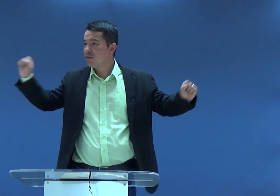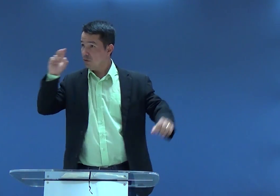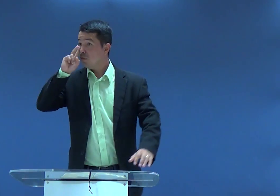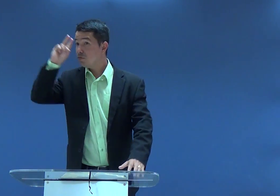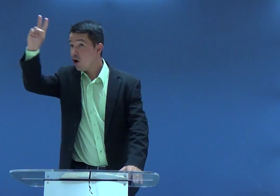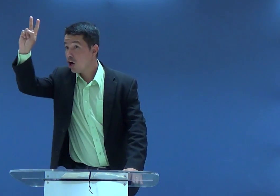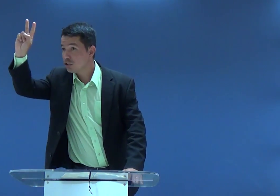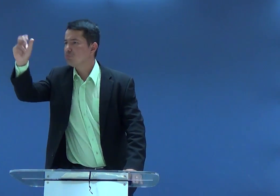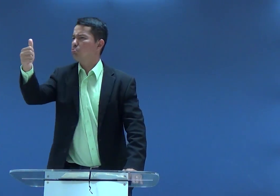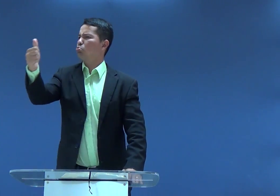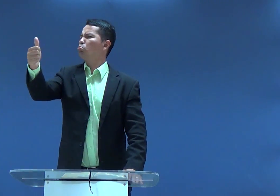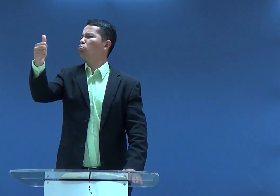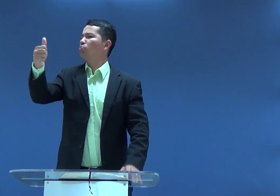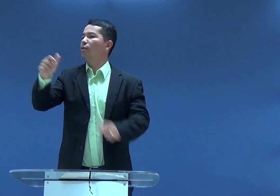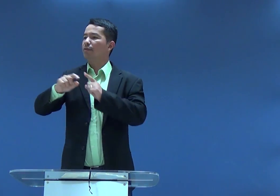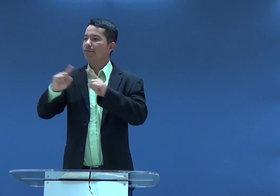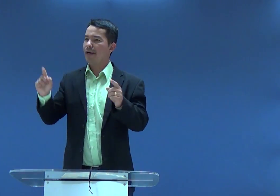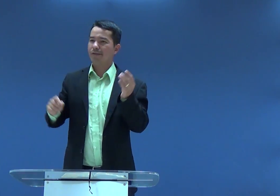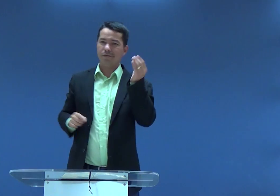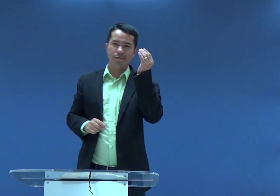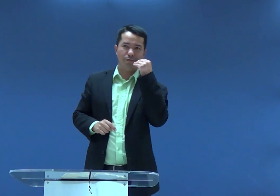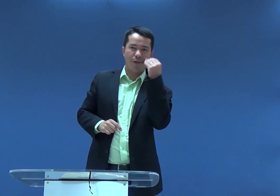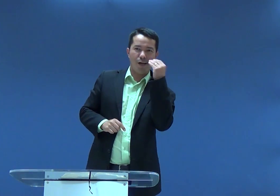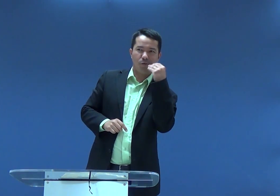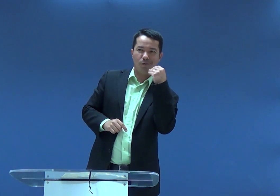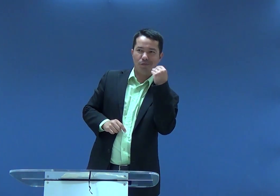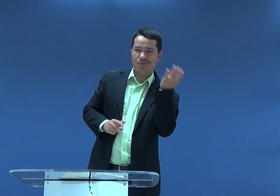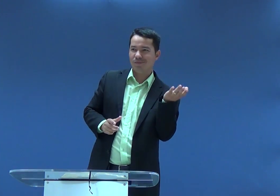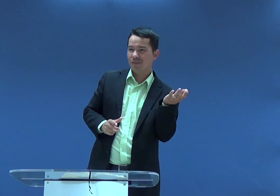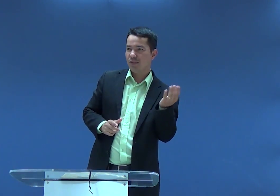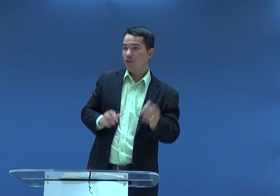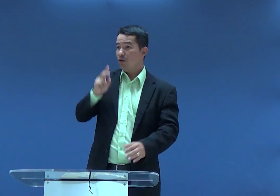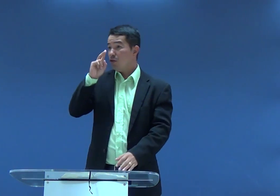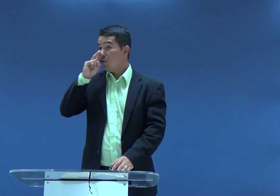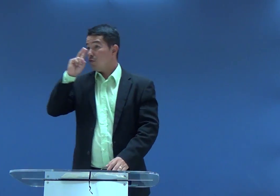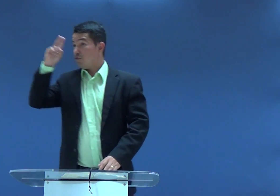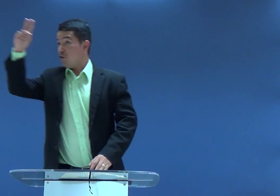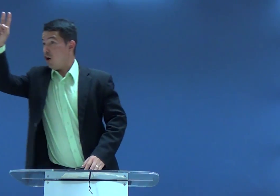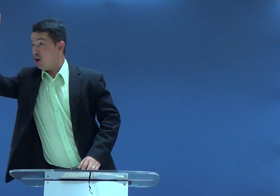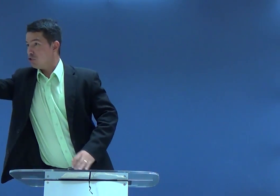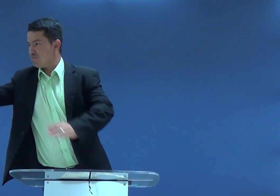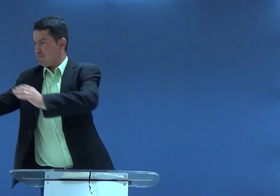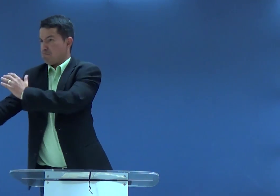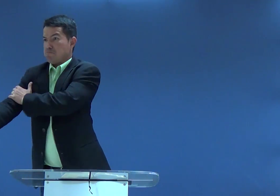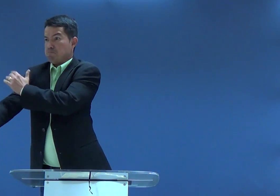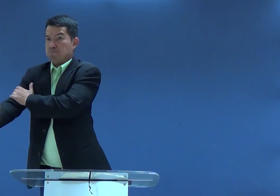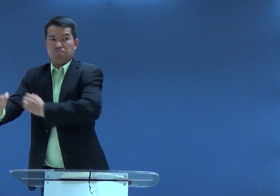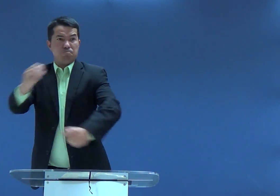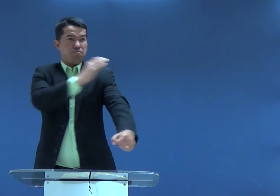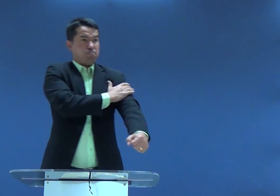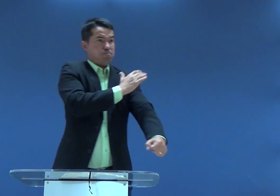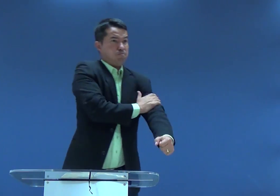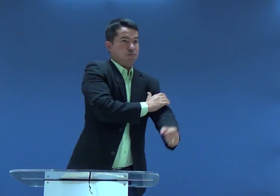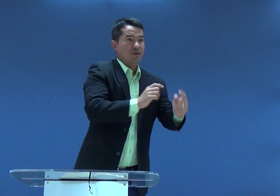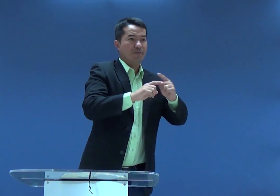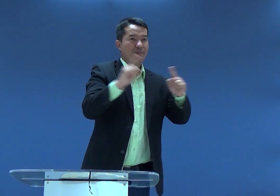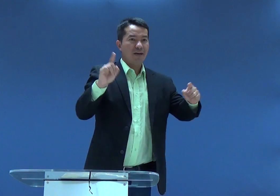Sansão sabia o que era certo. Ele era forte, mas as escolhas fizeram que ele nasce